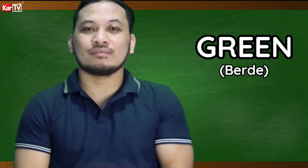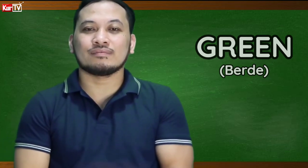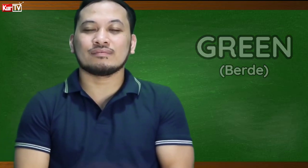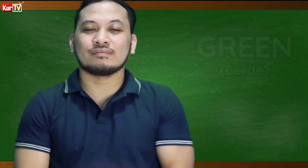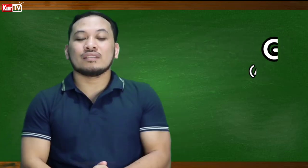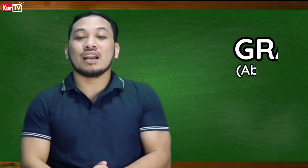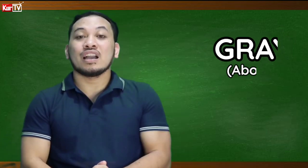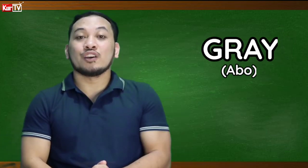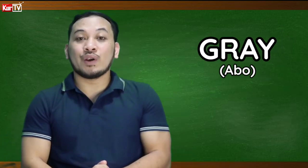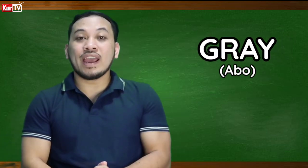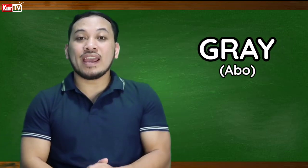Grade!